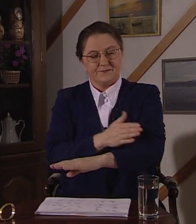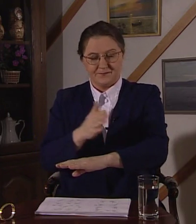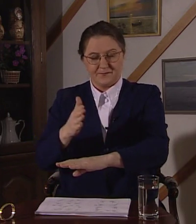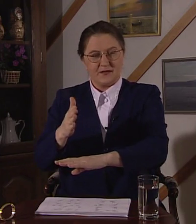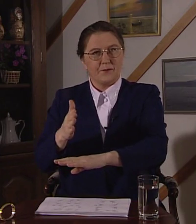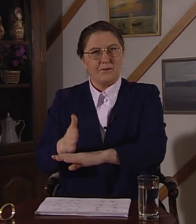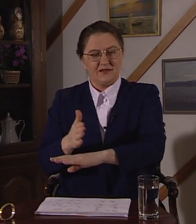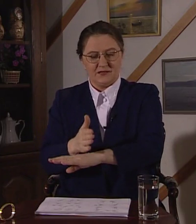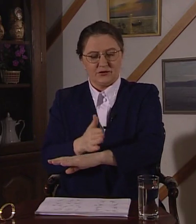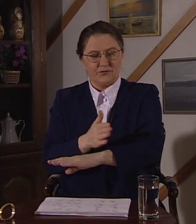Медленно.